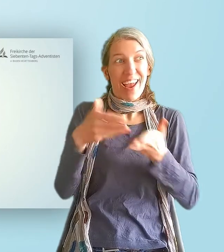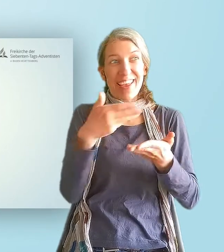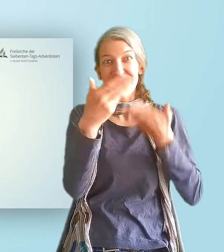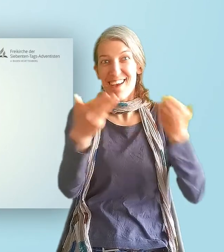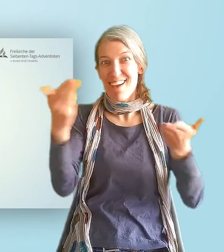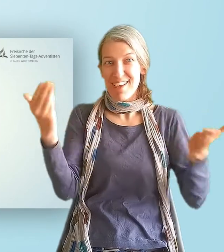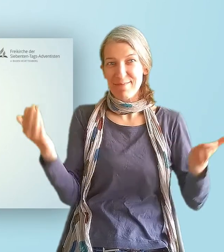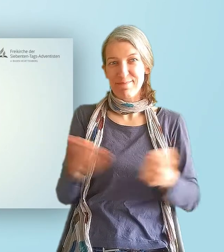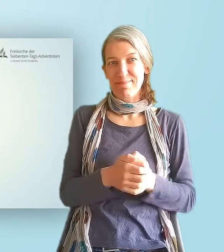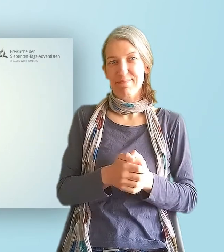praktisch geschehen?